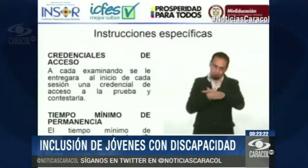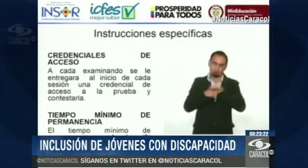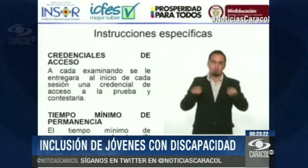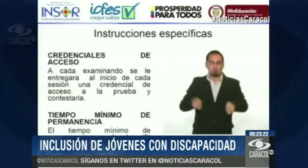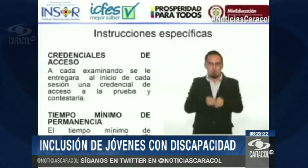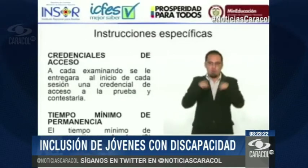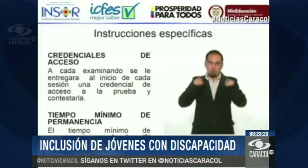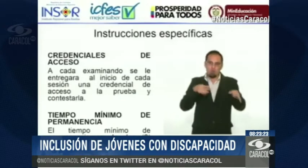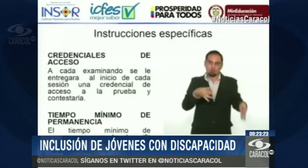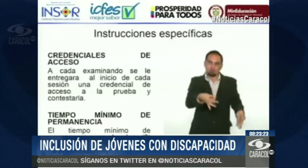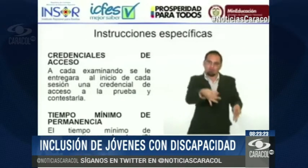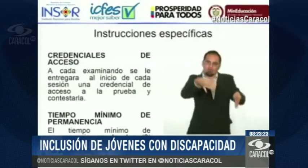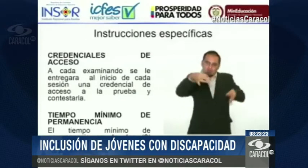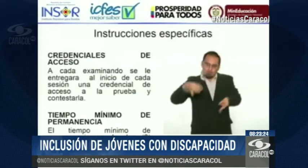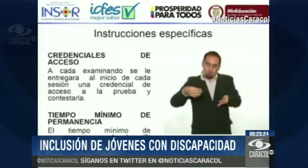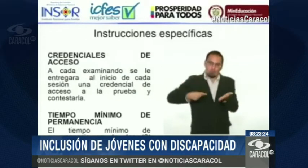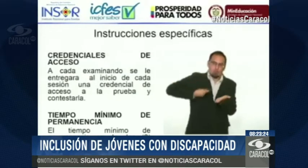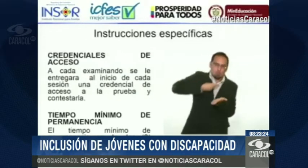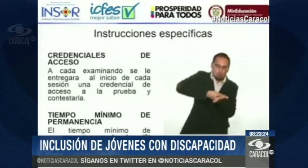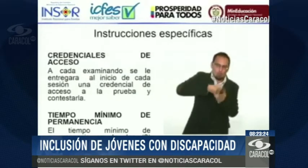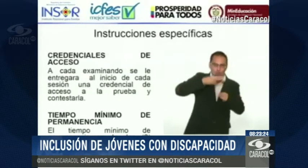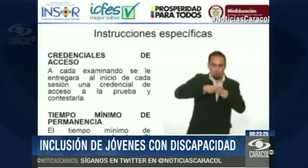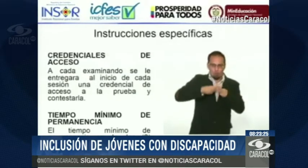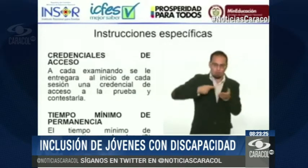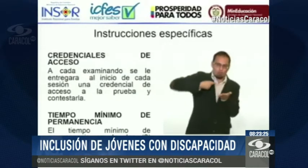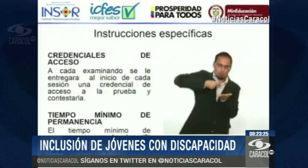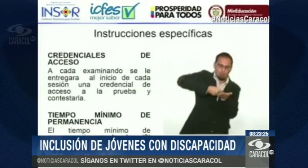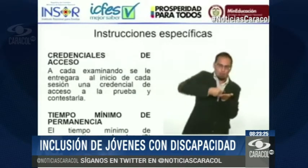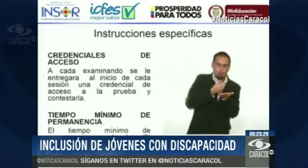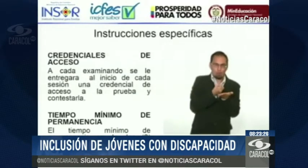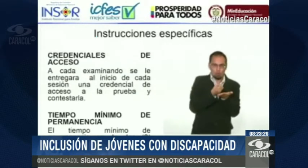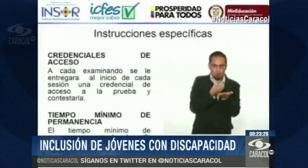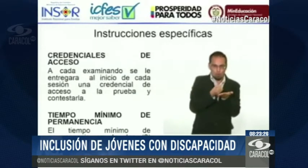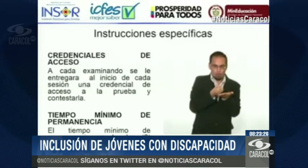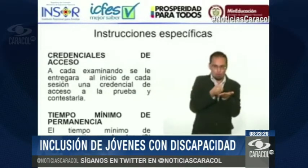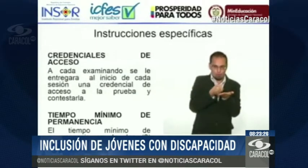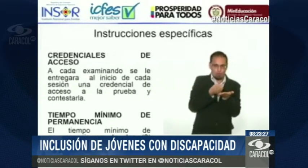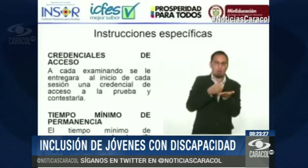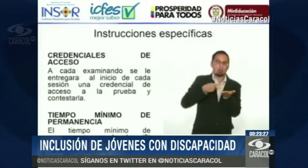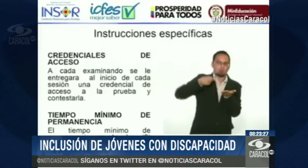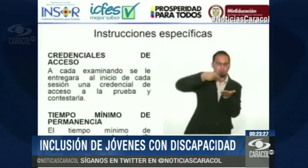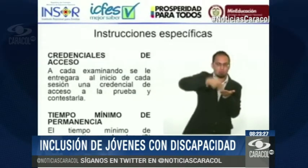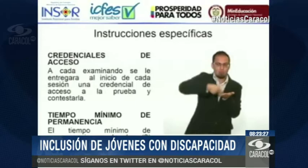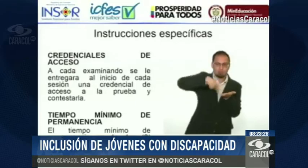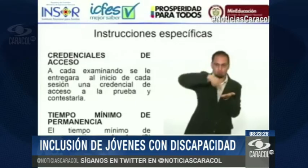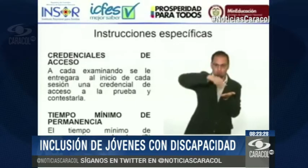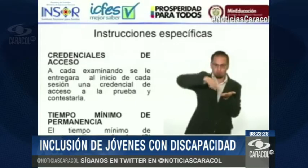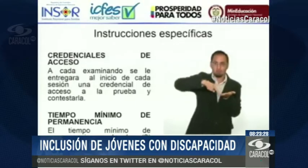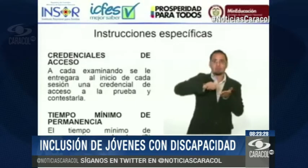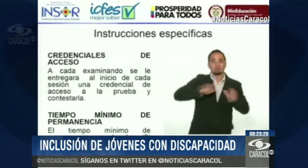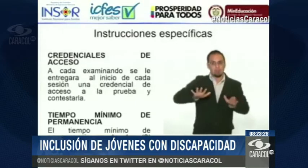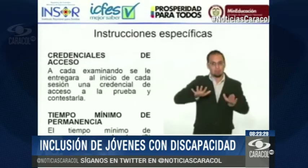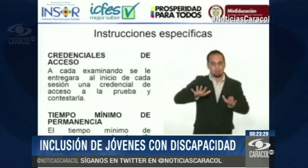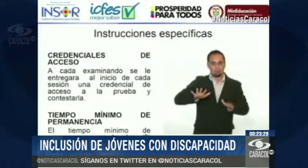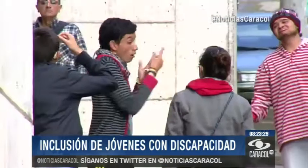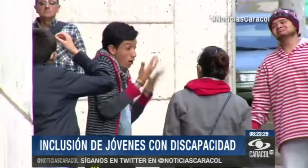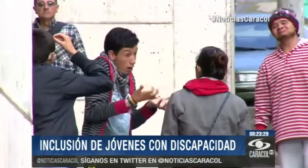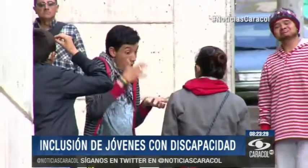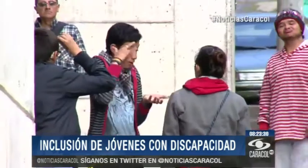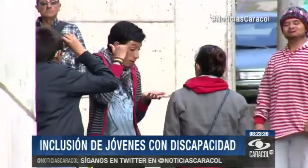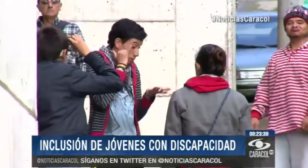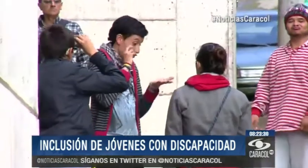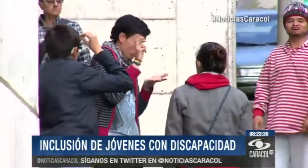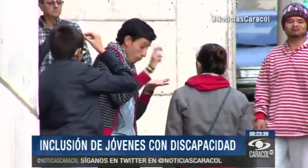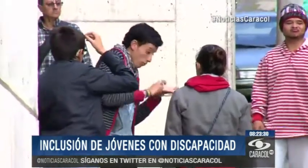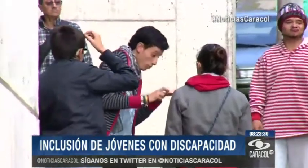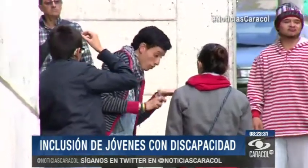respondiendo las preguntas de acuerdo a las instrucciones que se van dando y que van observando en la pantalla del computador. Al igual